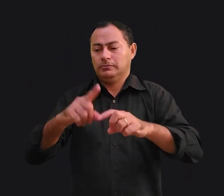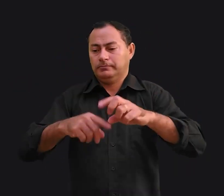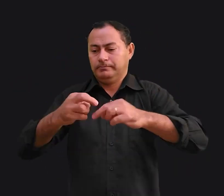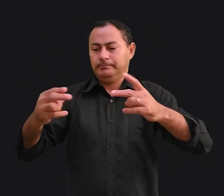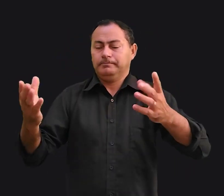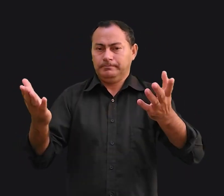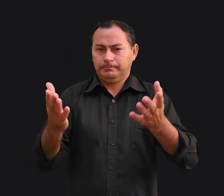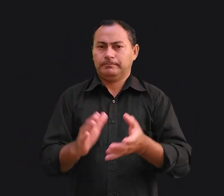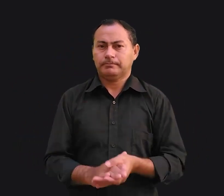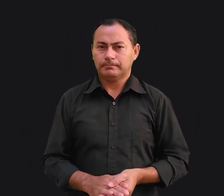meios.